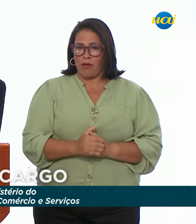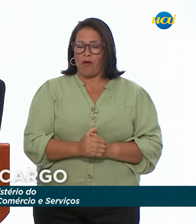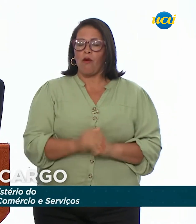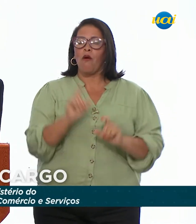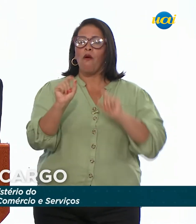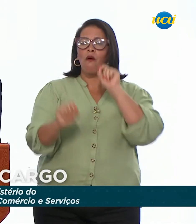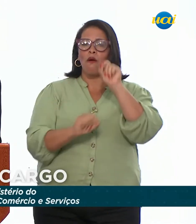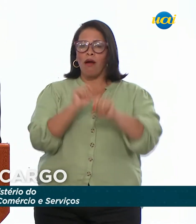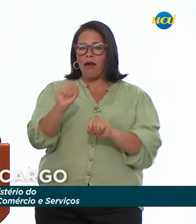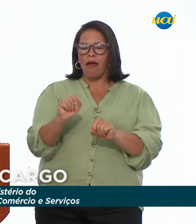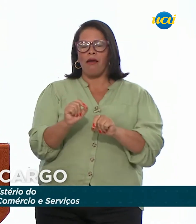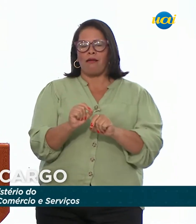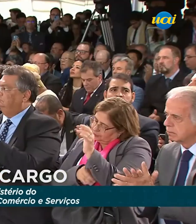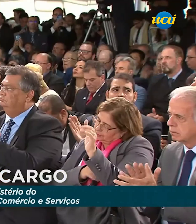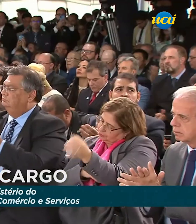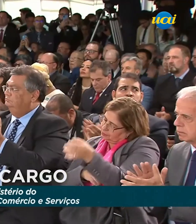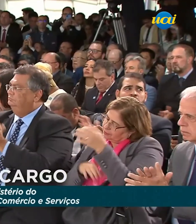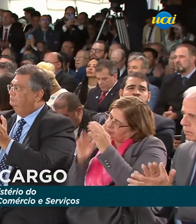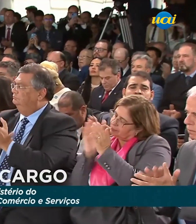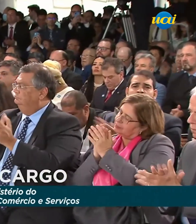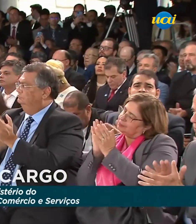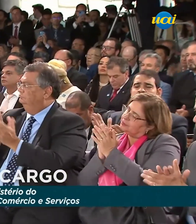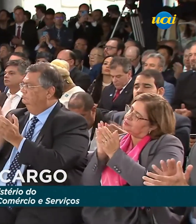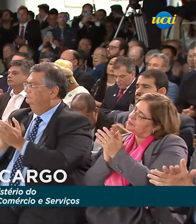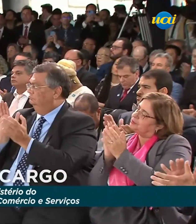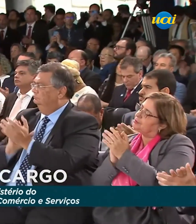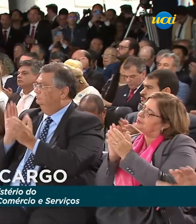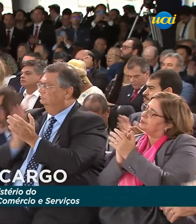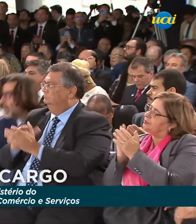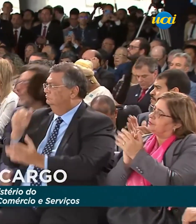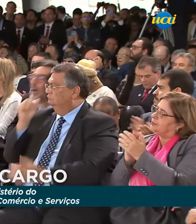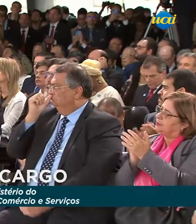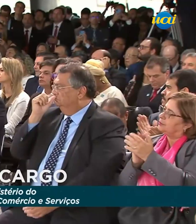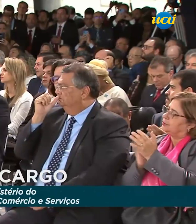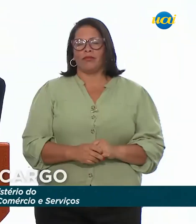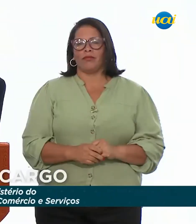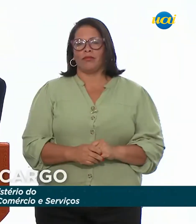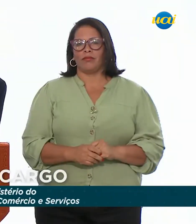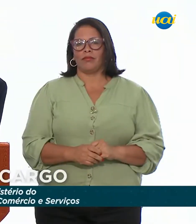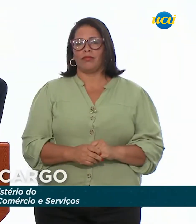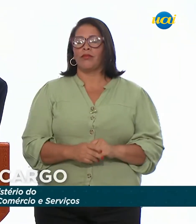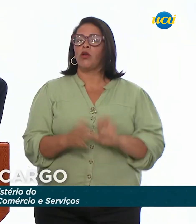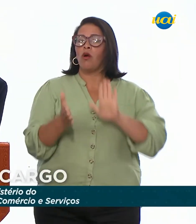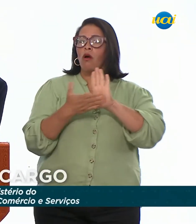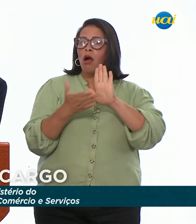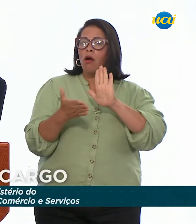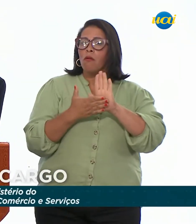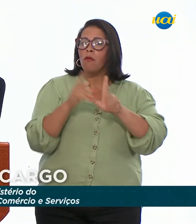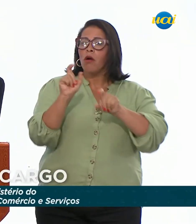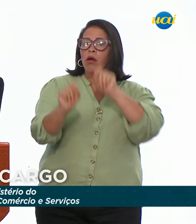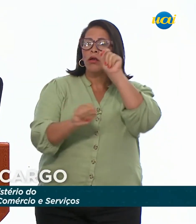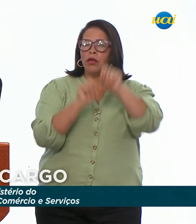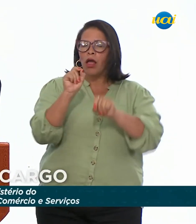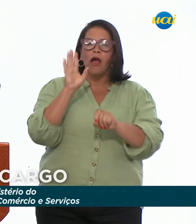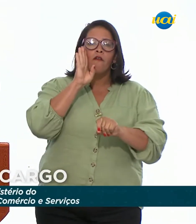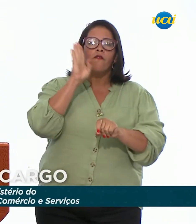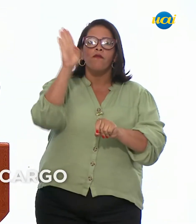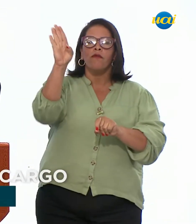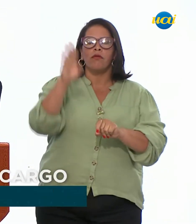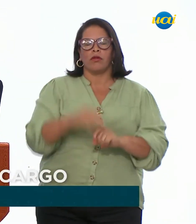fundamental